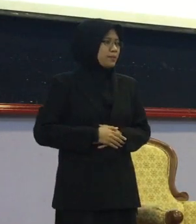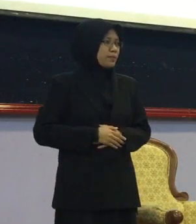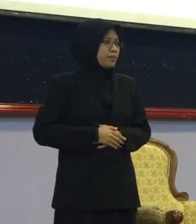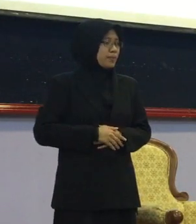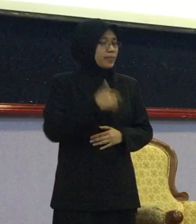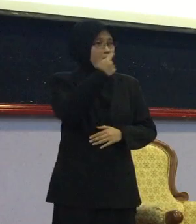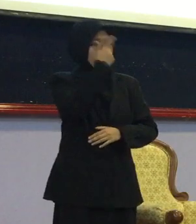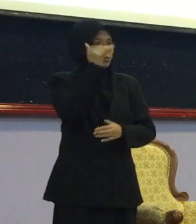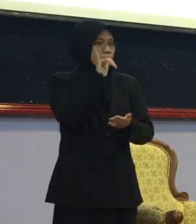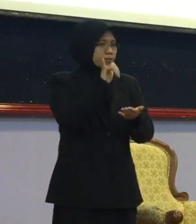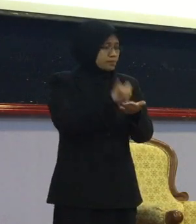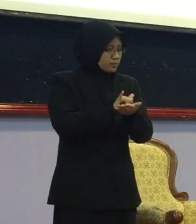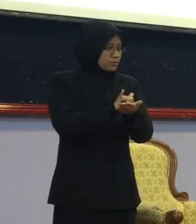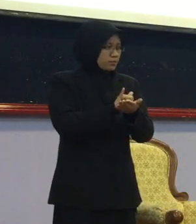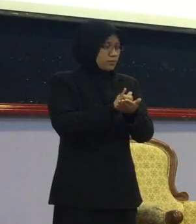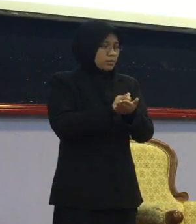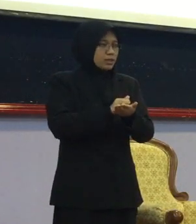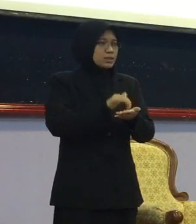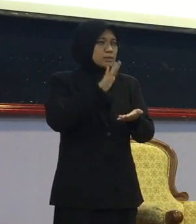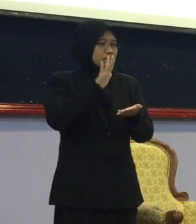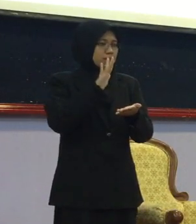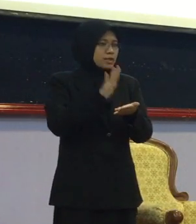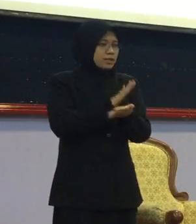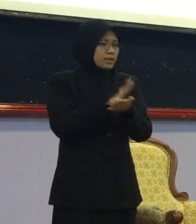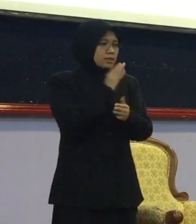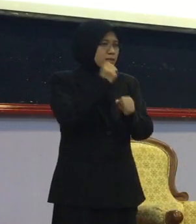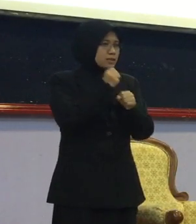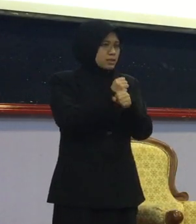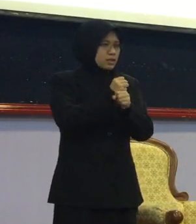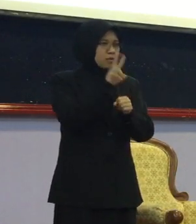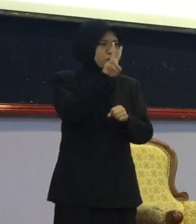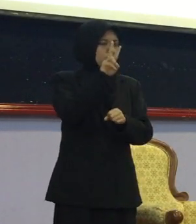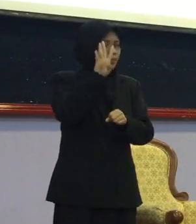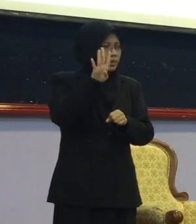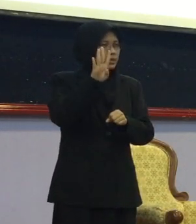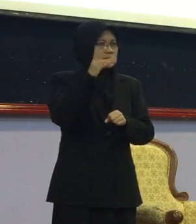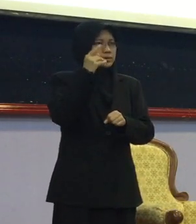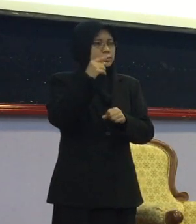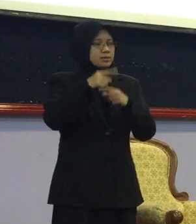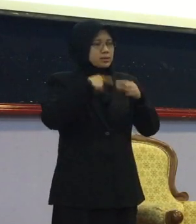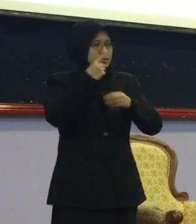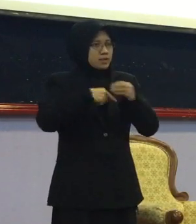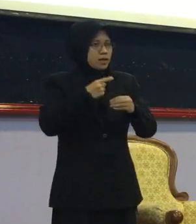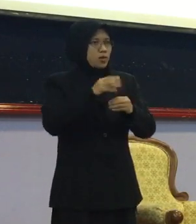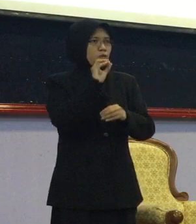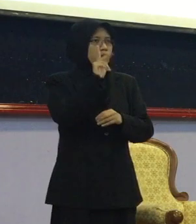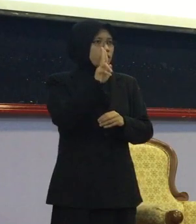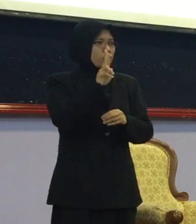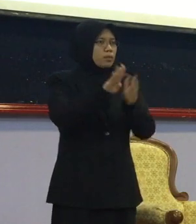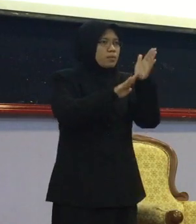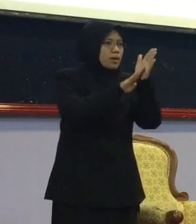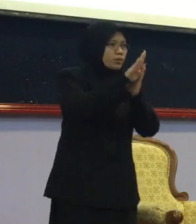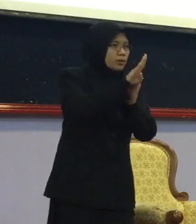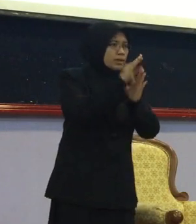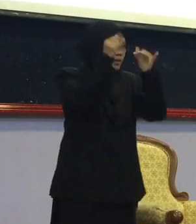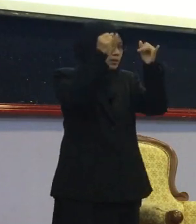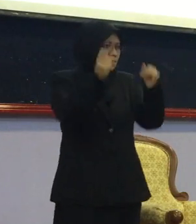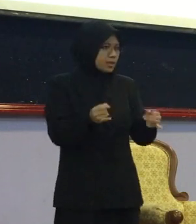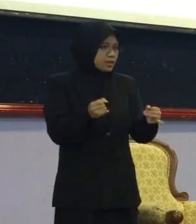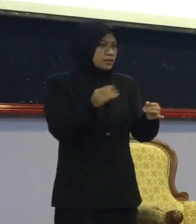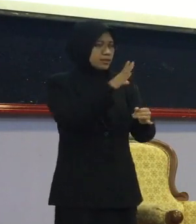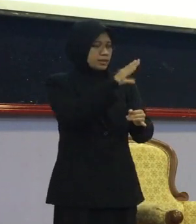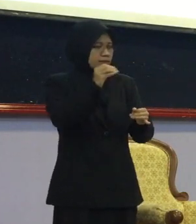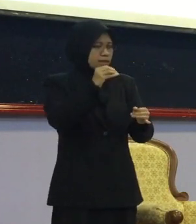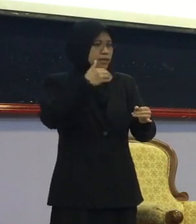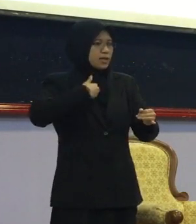tahu Dalam artikel 24 Tentang pembangunan Potensi insight Kemudian tentang Pembangunan Personaliti Bakat dan